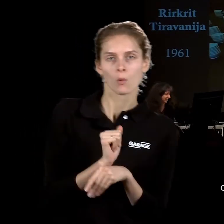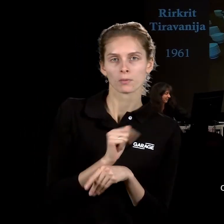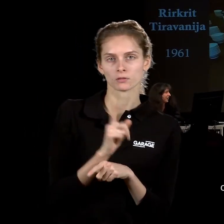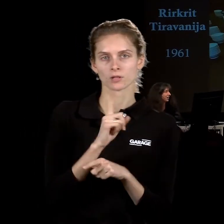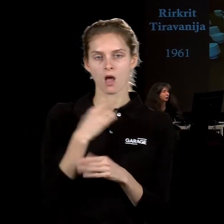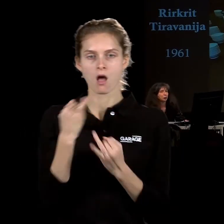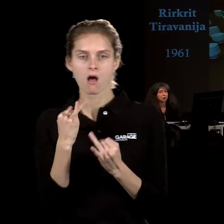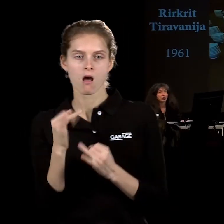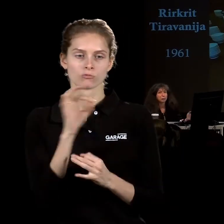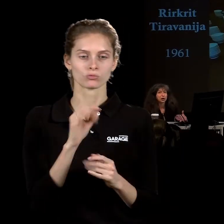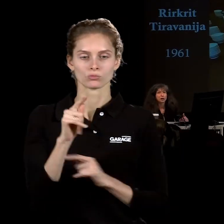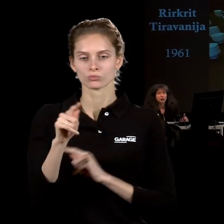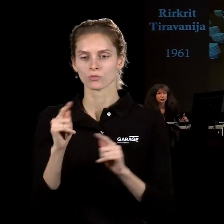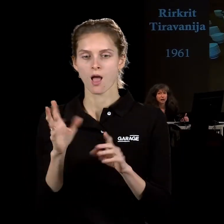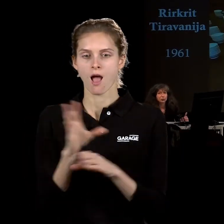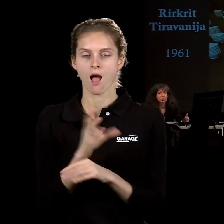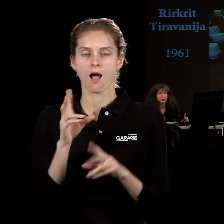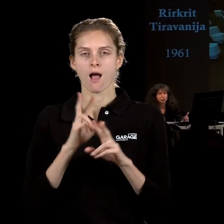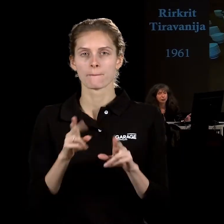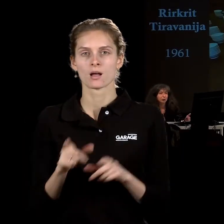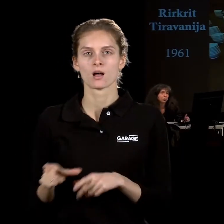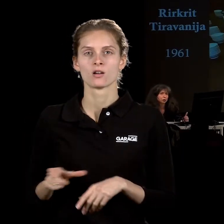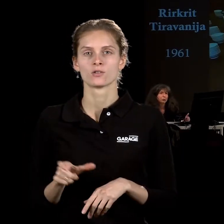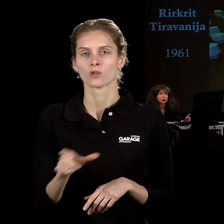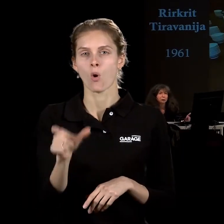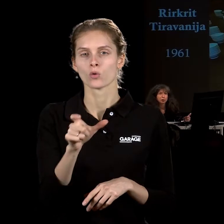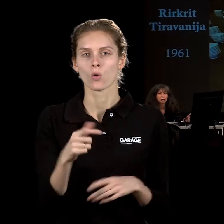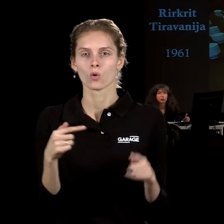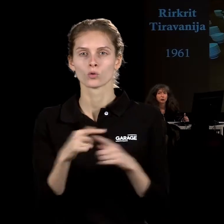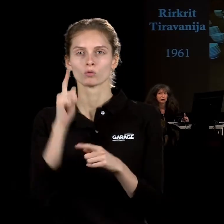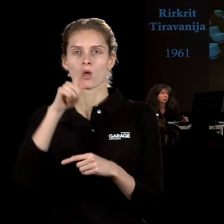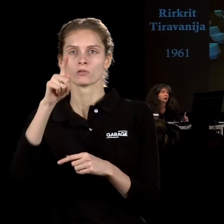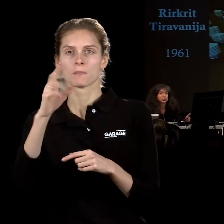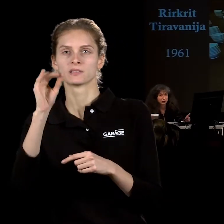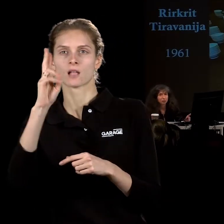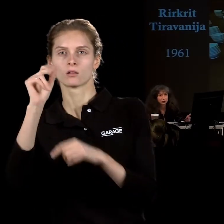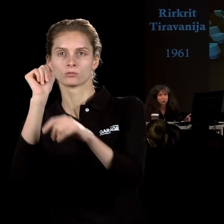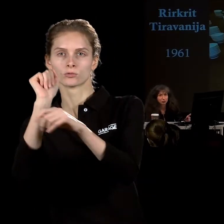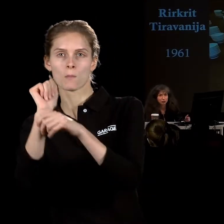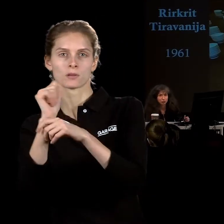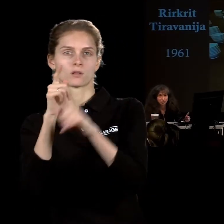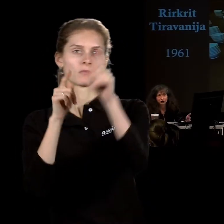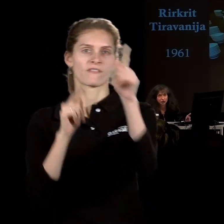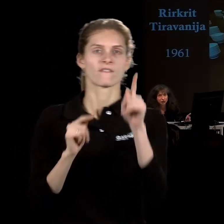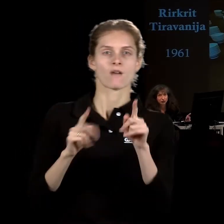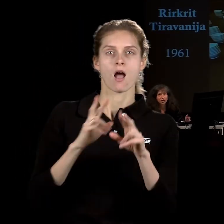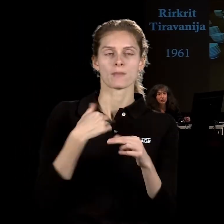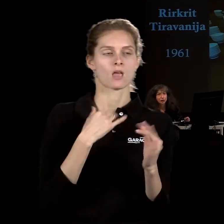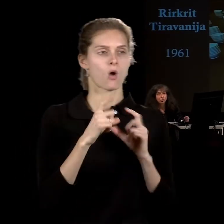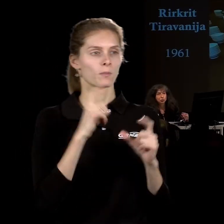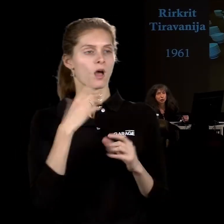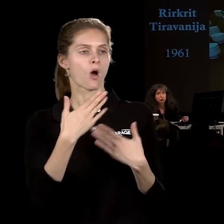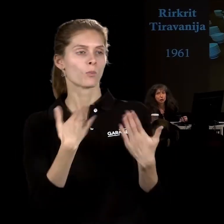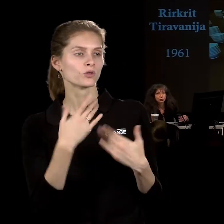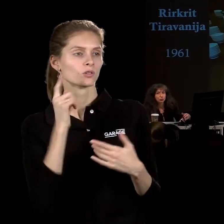с этого шоссе, что общение является предметом потребления, то чтобы пойти пообщаться, мы должны пойти в кафе, например, или пойти в ресторан.